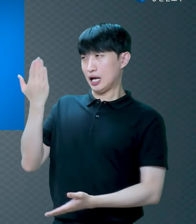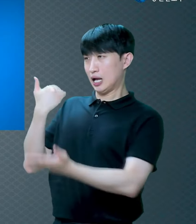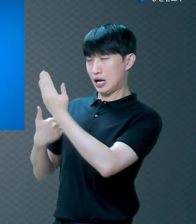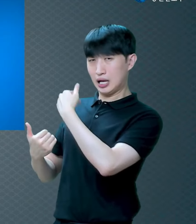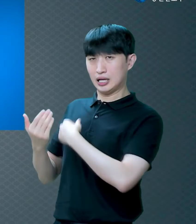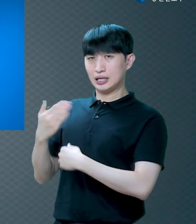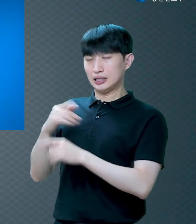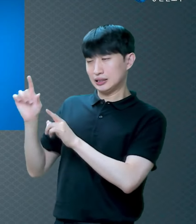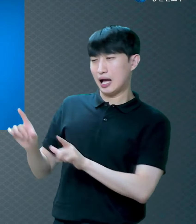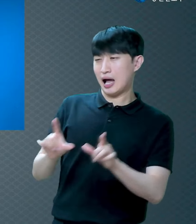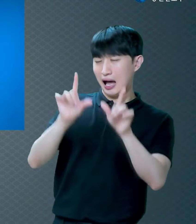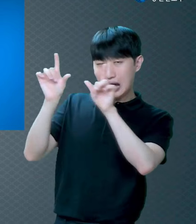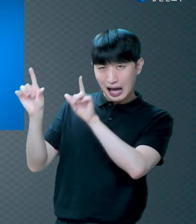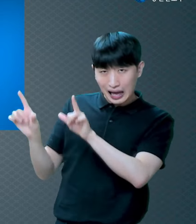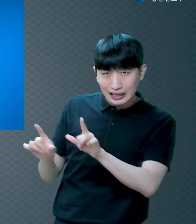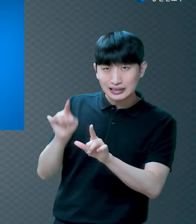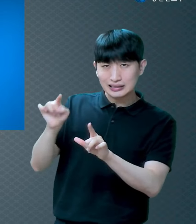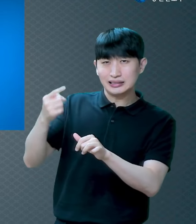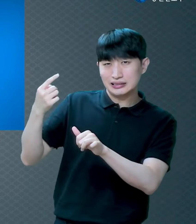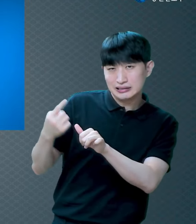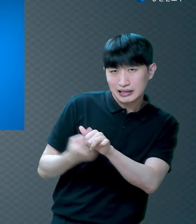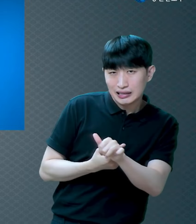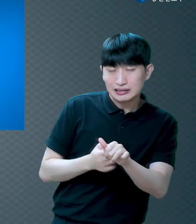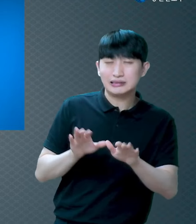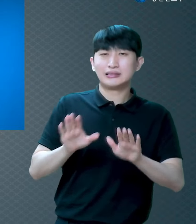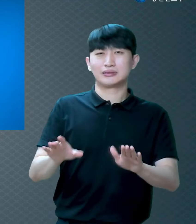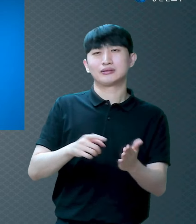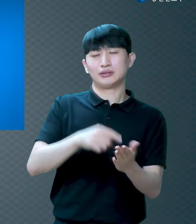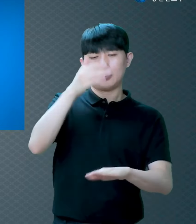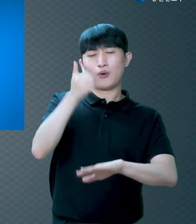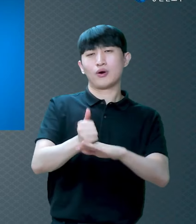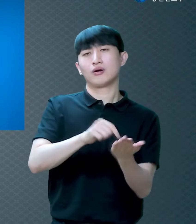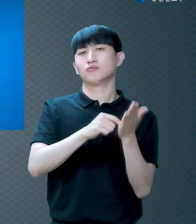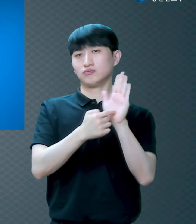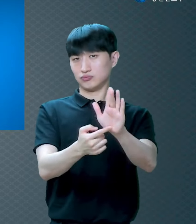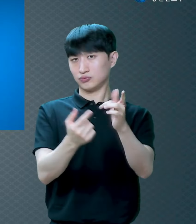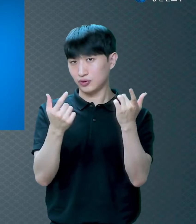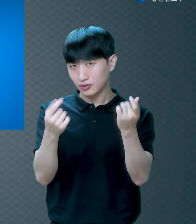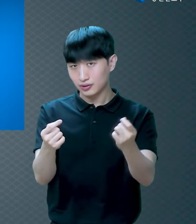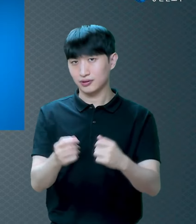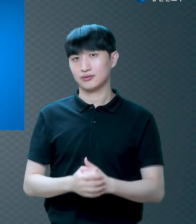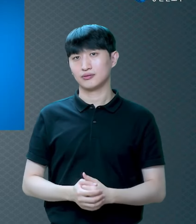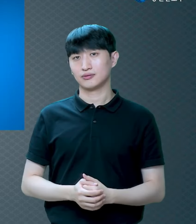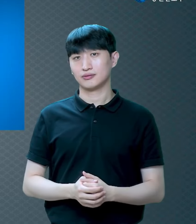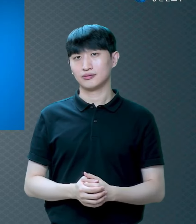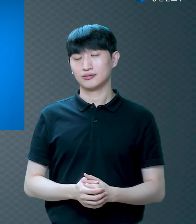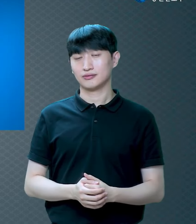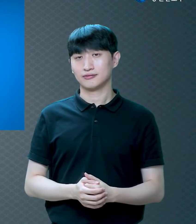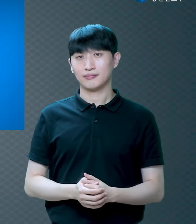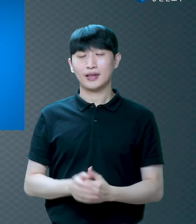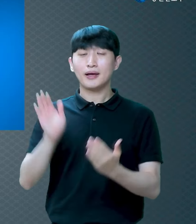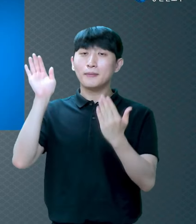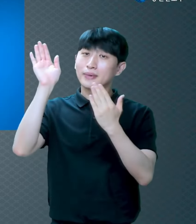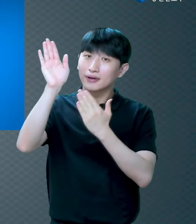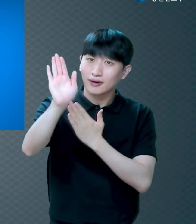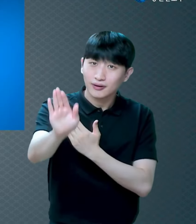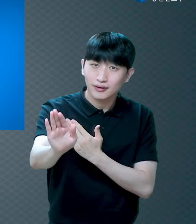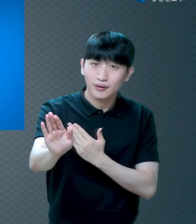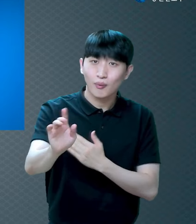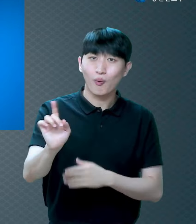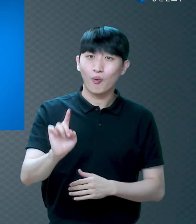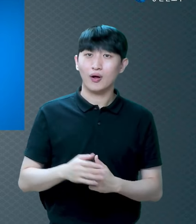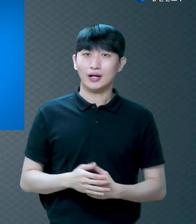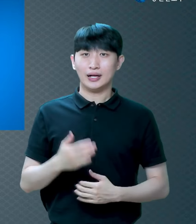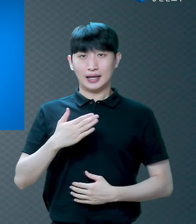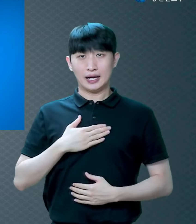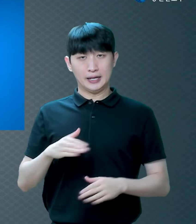딴 사람 얘기할 거 없어요 그럼 미래는 어떻게 알 수 있어요 내가 오늘을